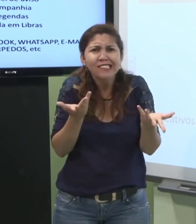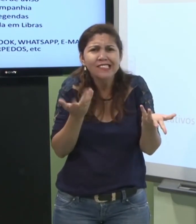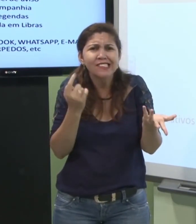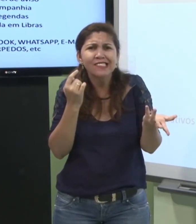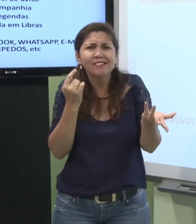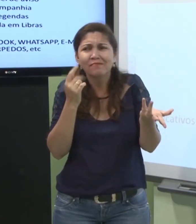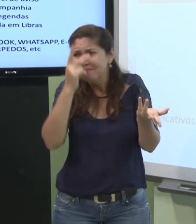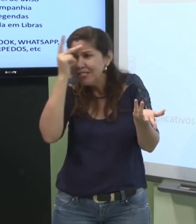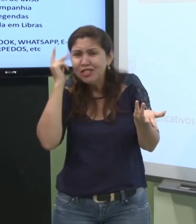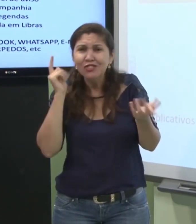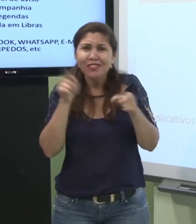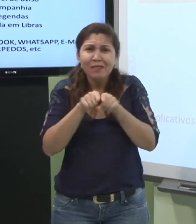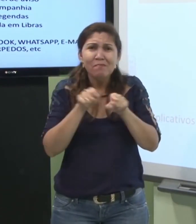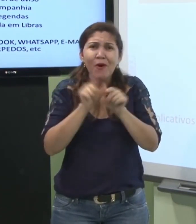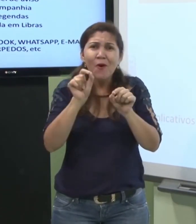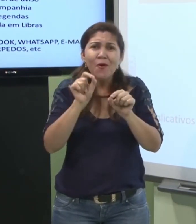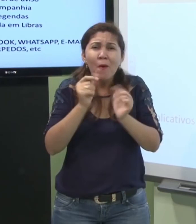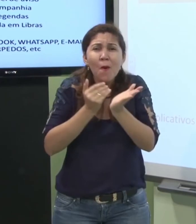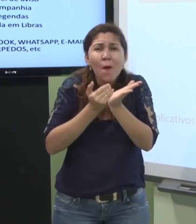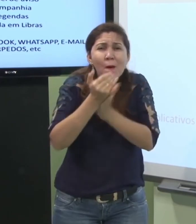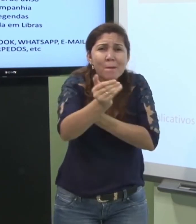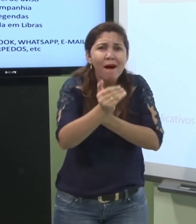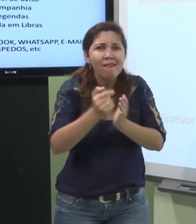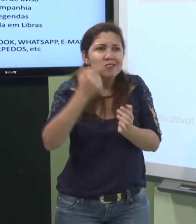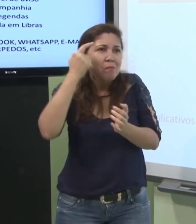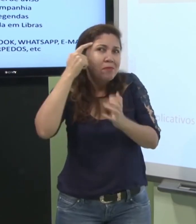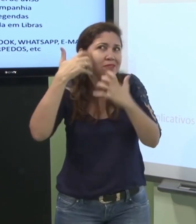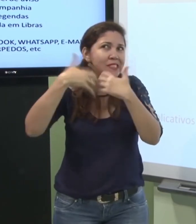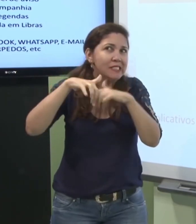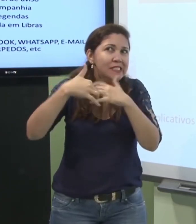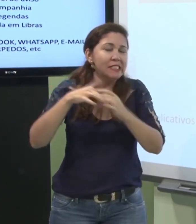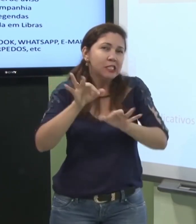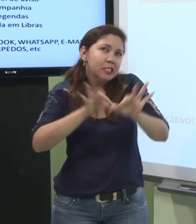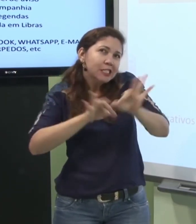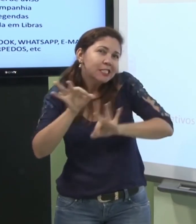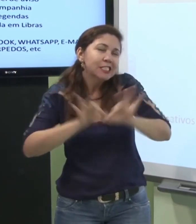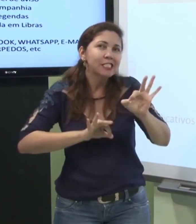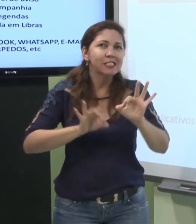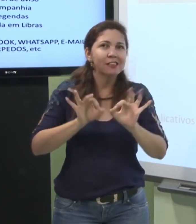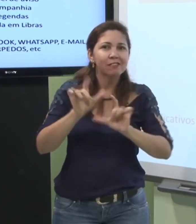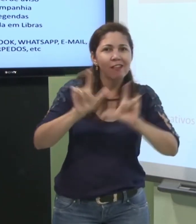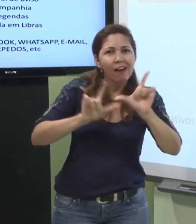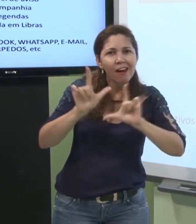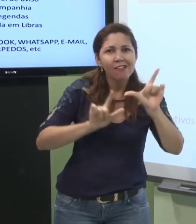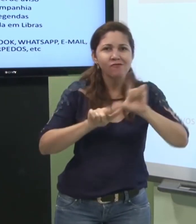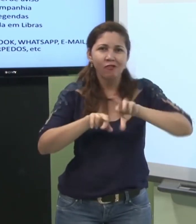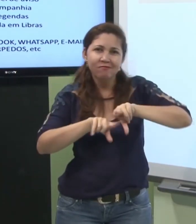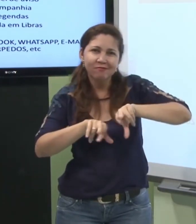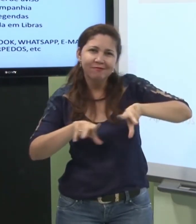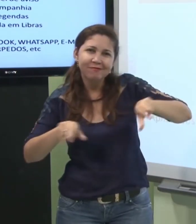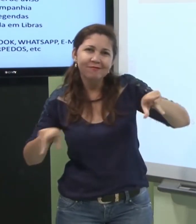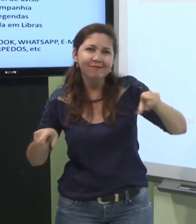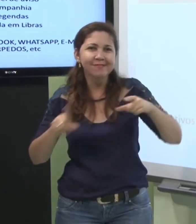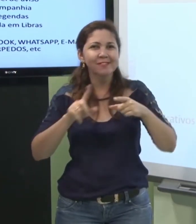Então, as pessoas começaram a pensar em como fazer uma televisão diversificada, uma televisão que